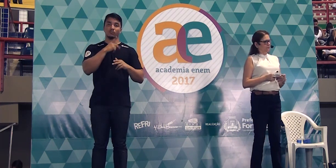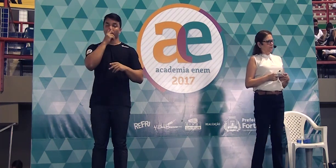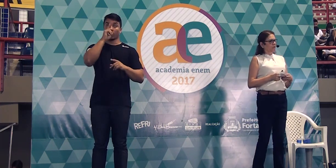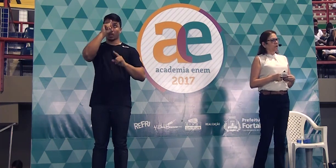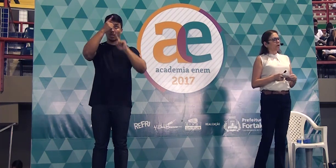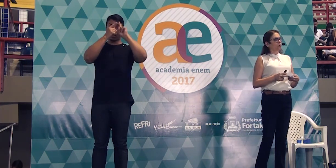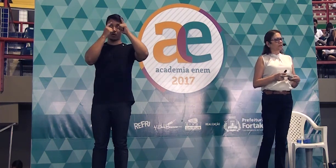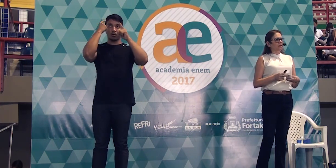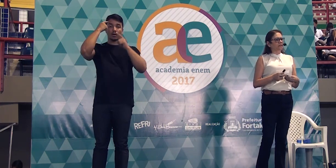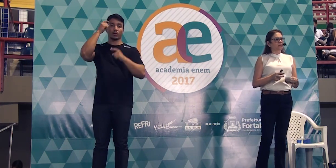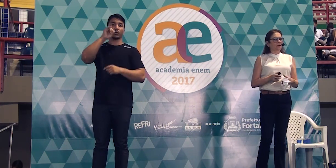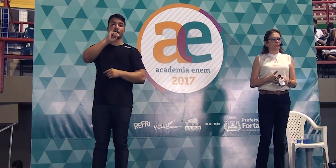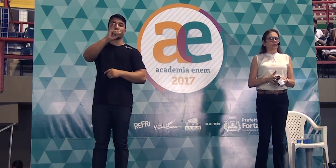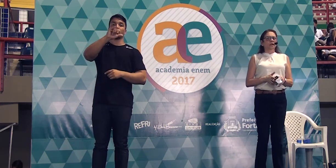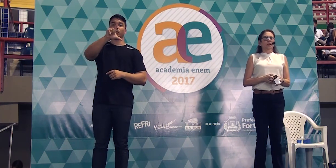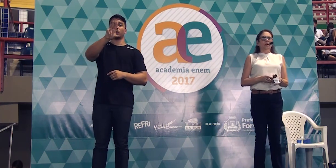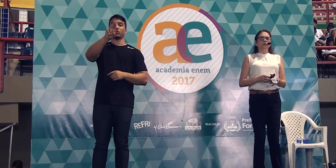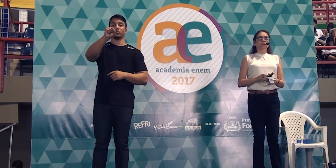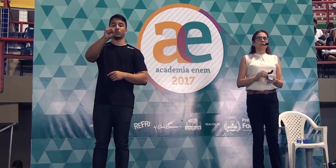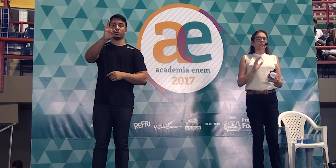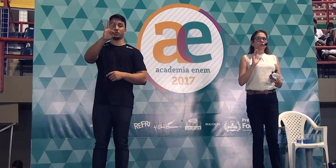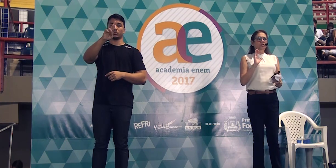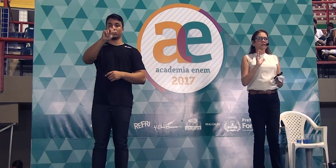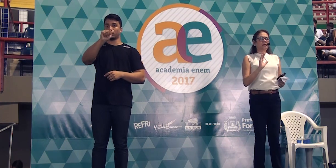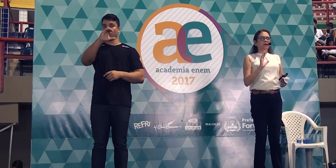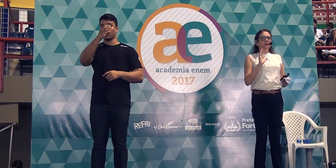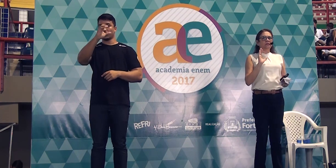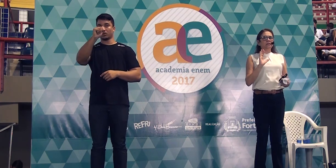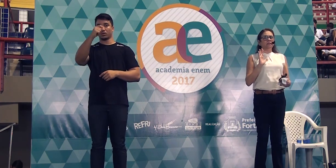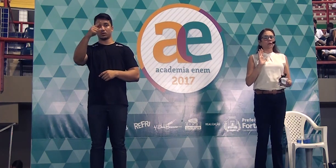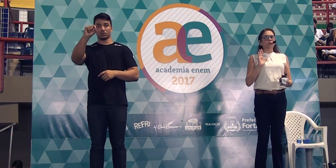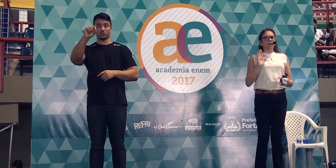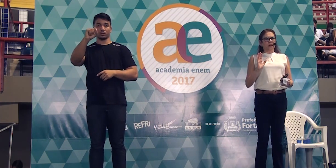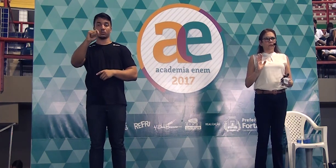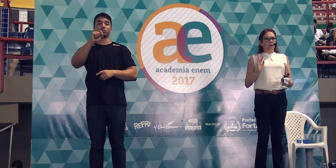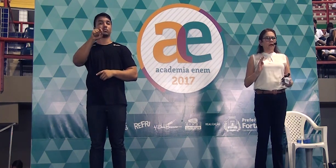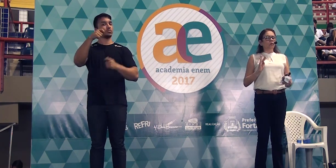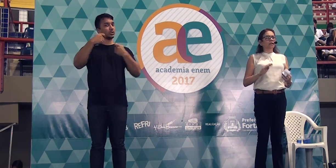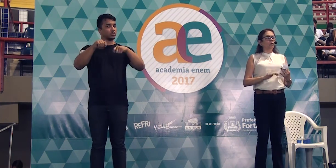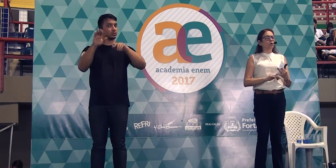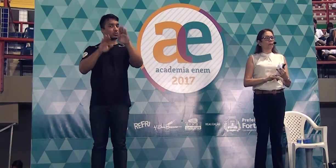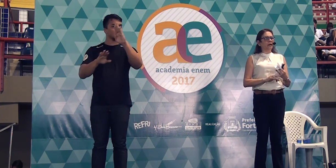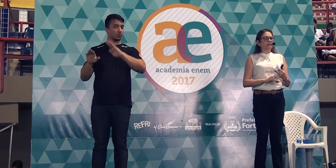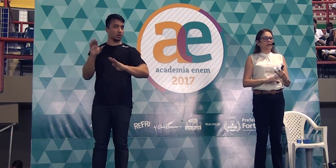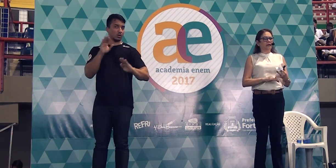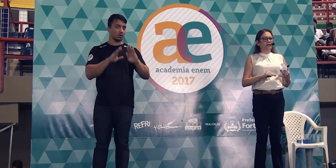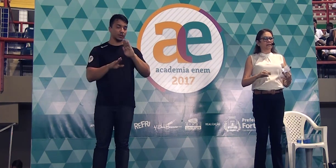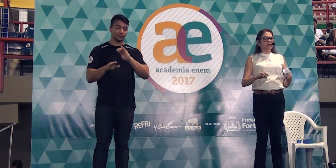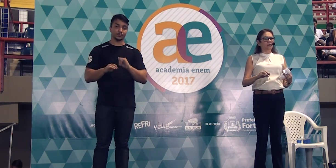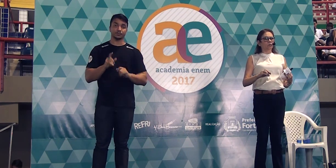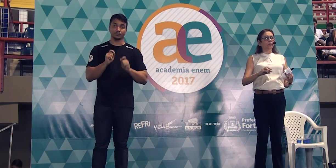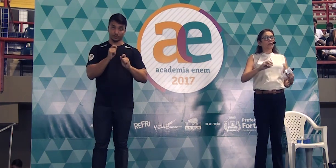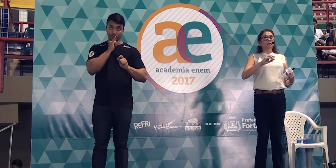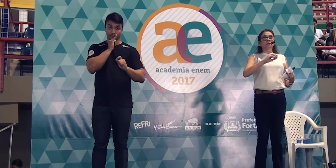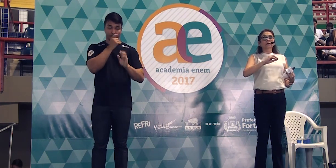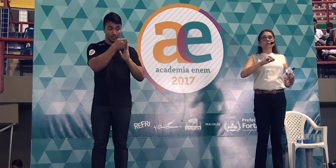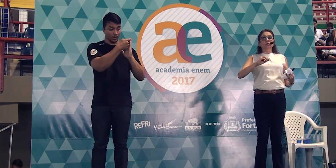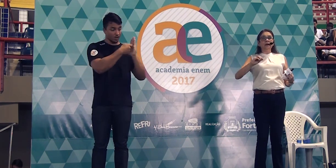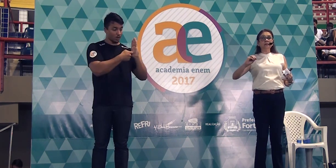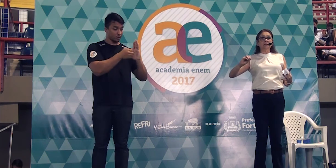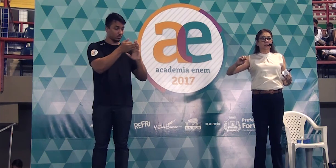Ilustração, ilustração, eu temo dizer que vocês tenham cuidado. é quando eu começo a redação